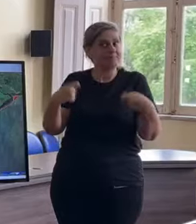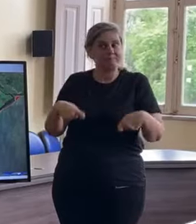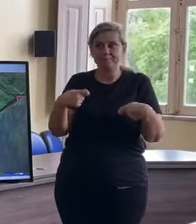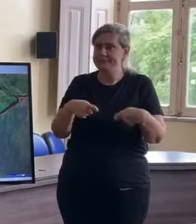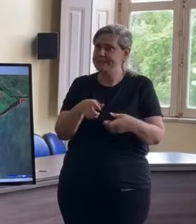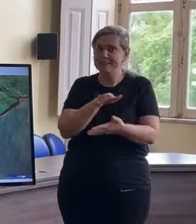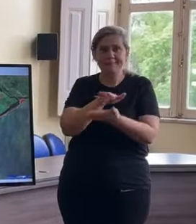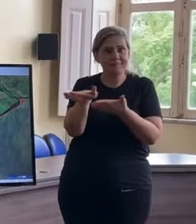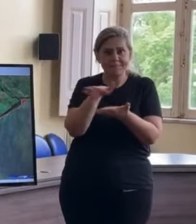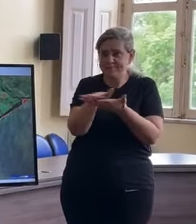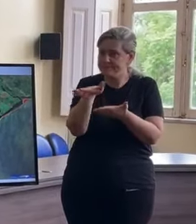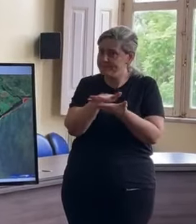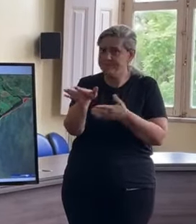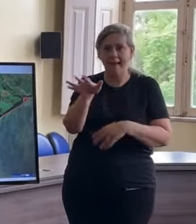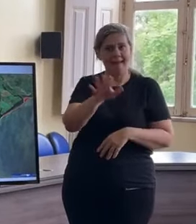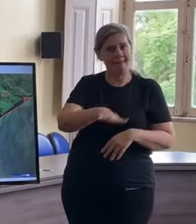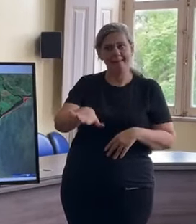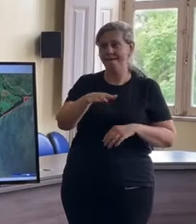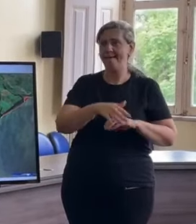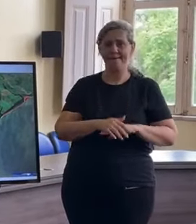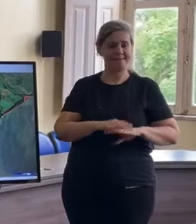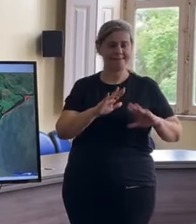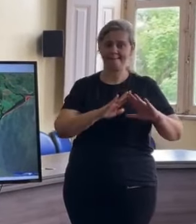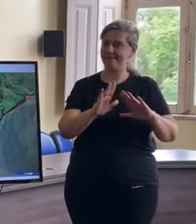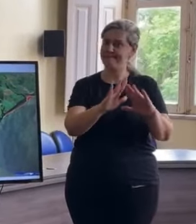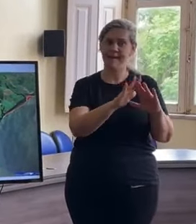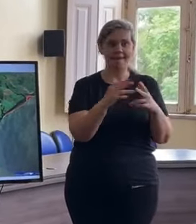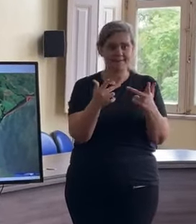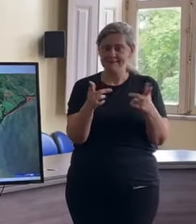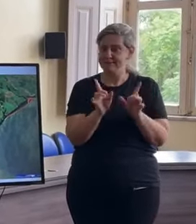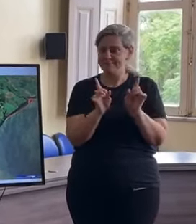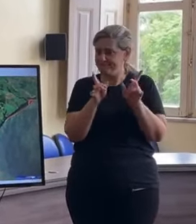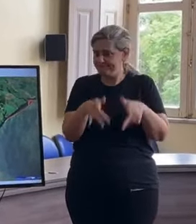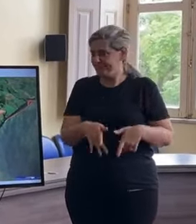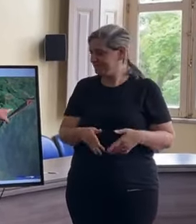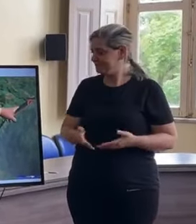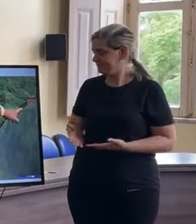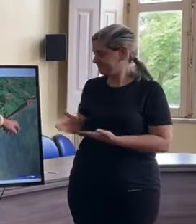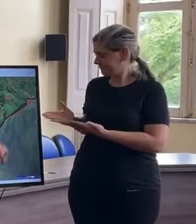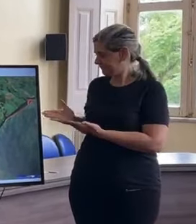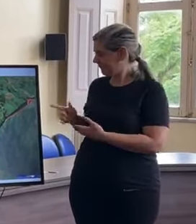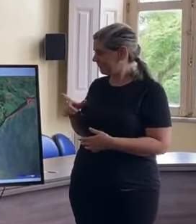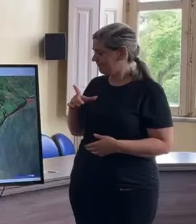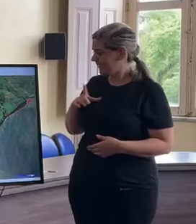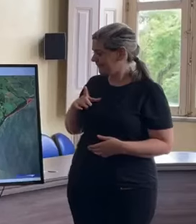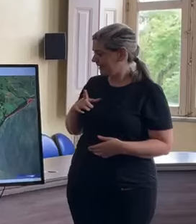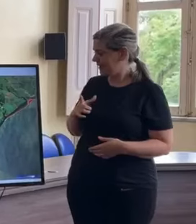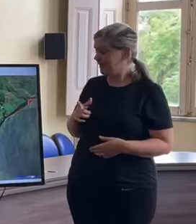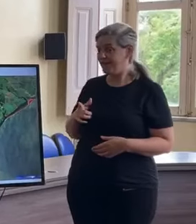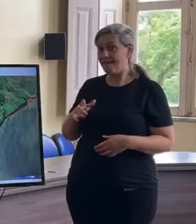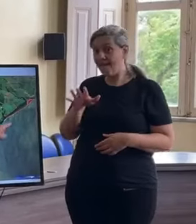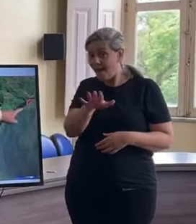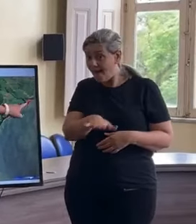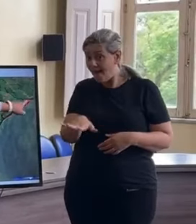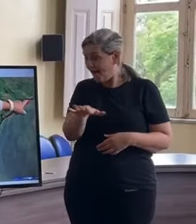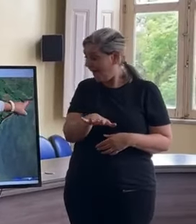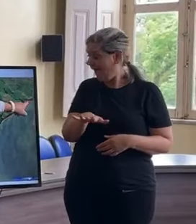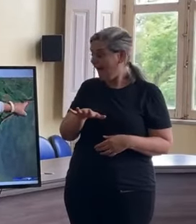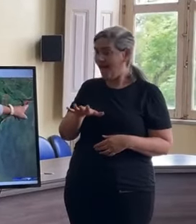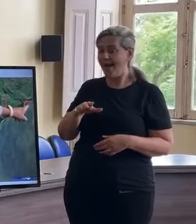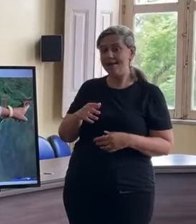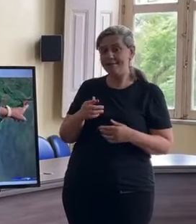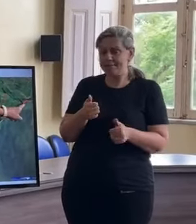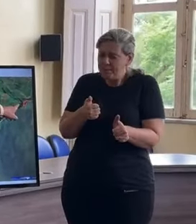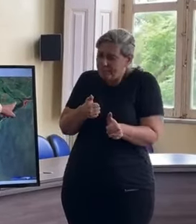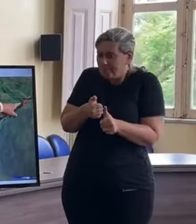evacuar a área, vamos deixar as casas neste momento, a partir desse momento. Tem uma pequena areazinha aqui em cima da